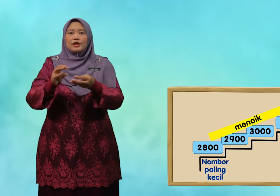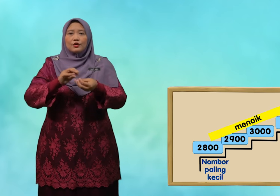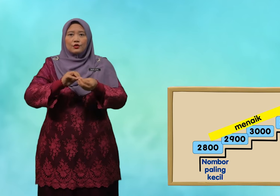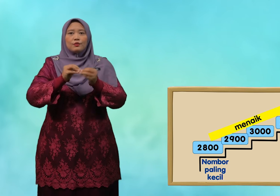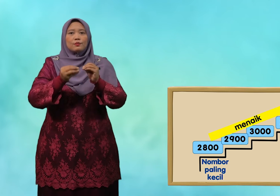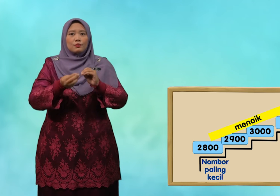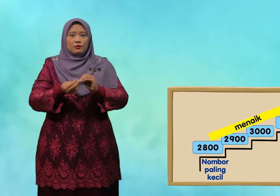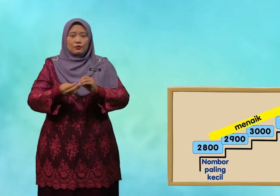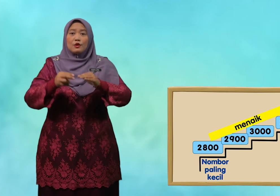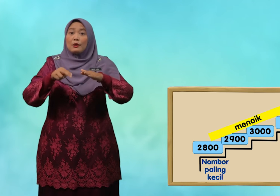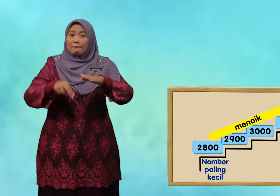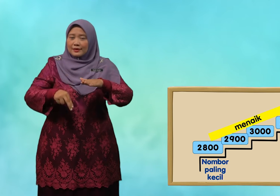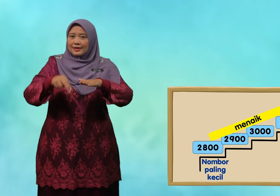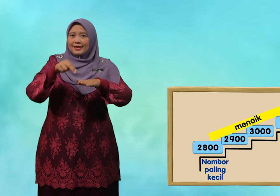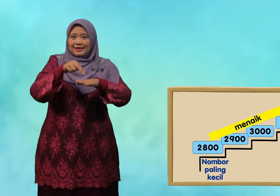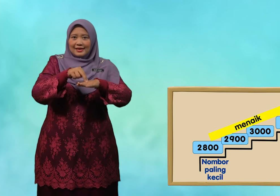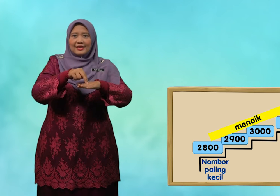nombor menaik.